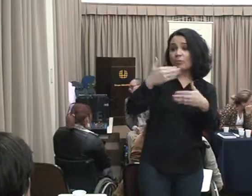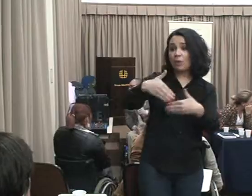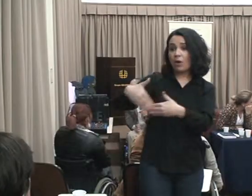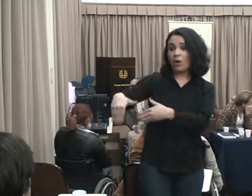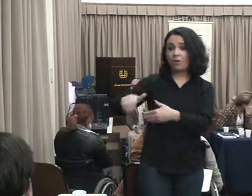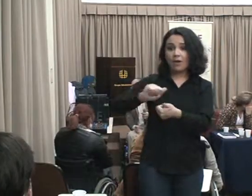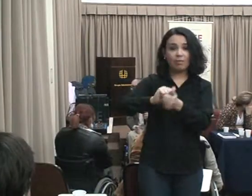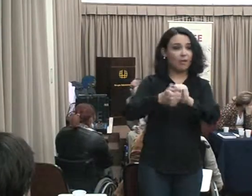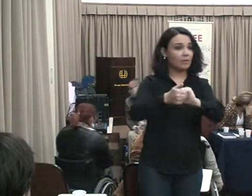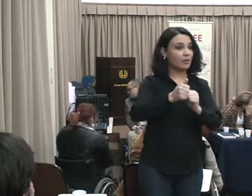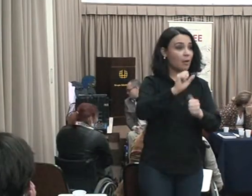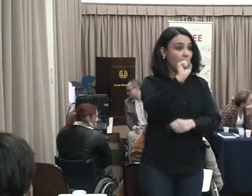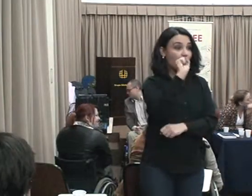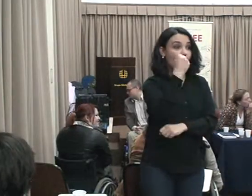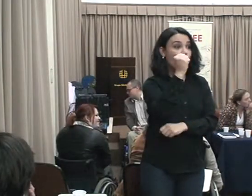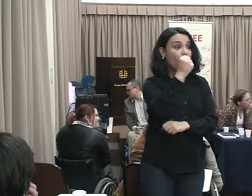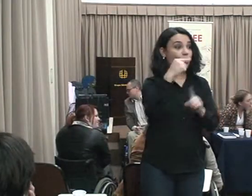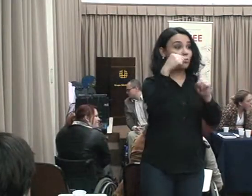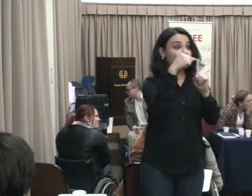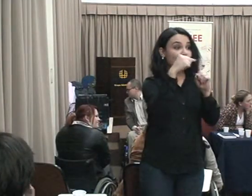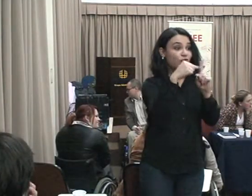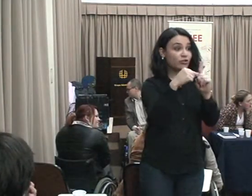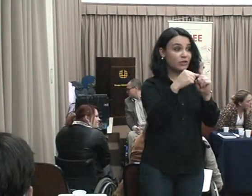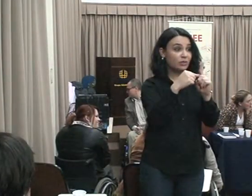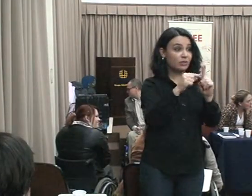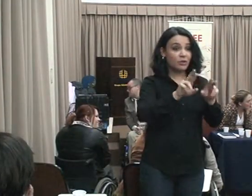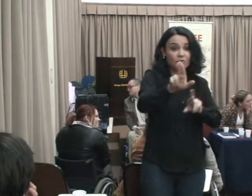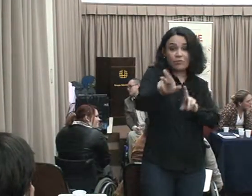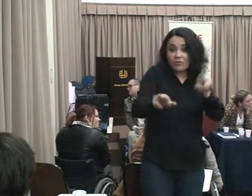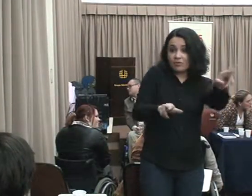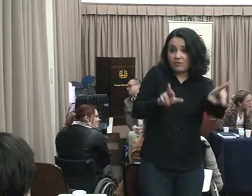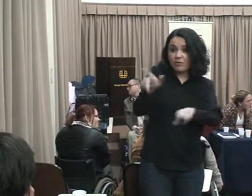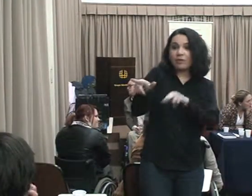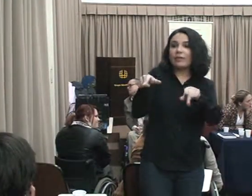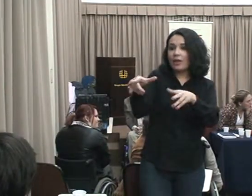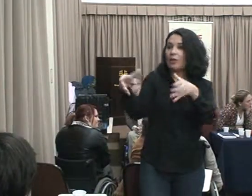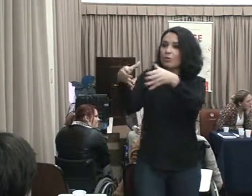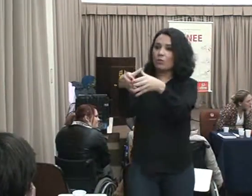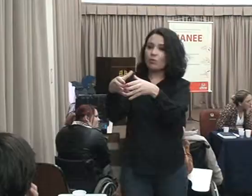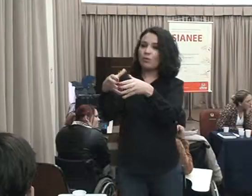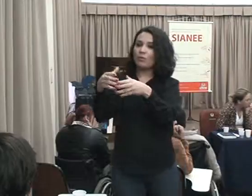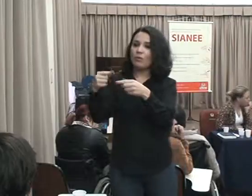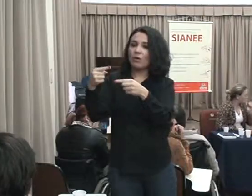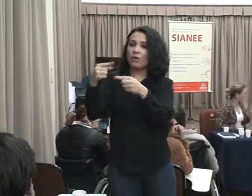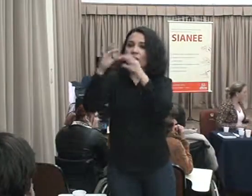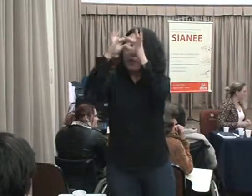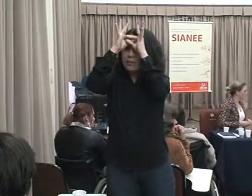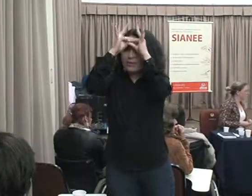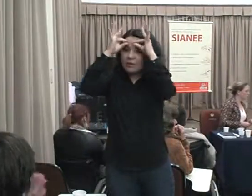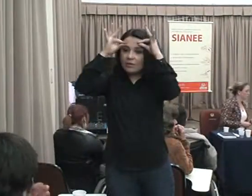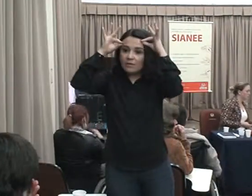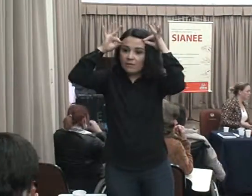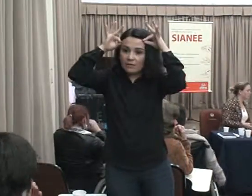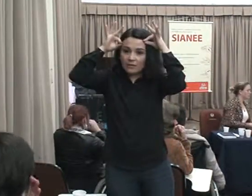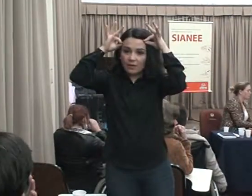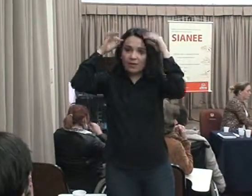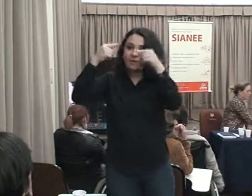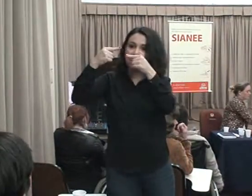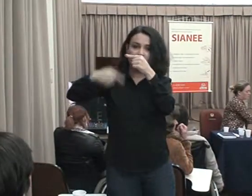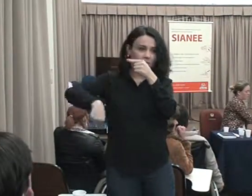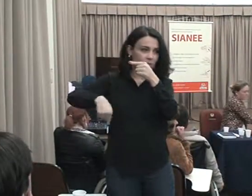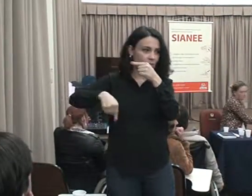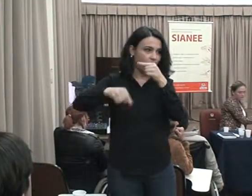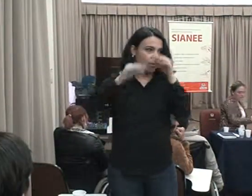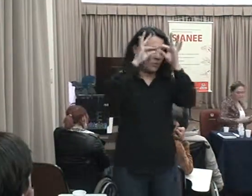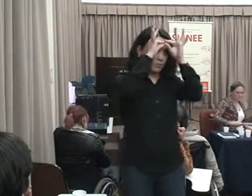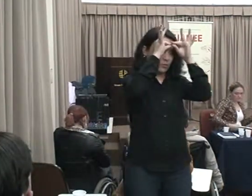Porque na minha classe Eu tinha gente Com deficiência intelectual Eu não podia Chegar e exigir